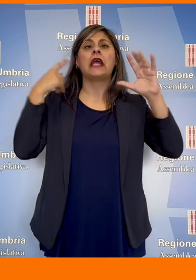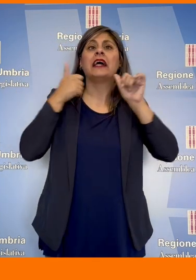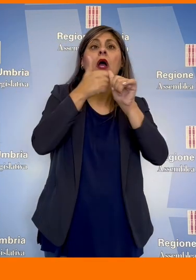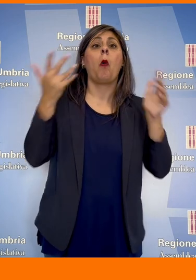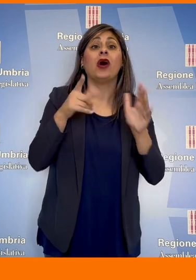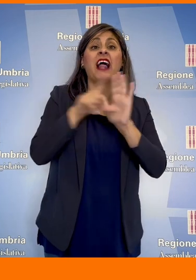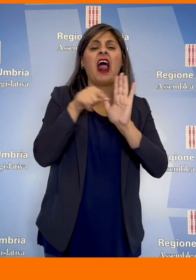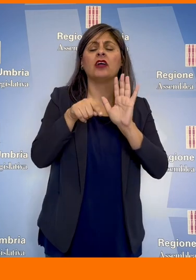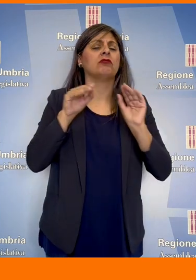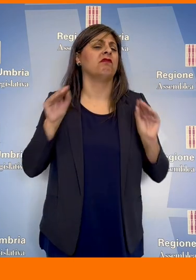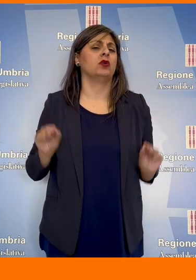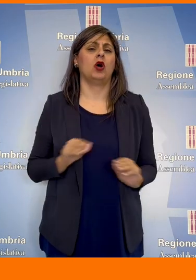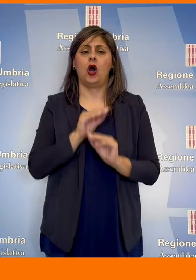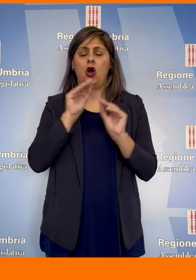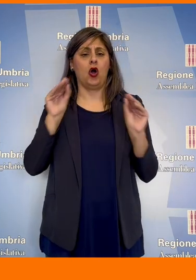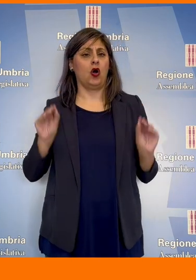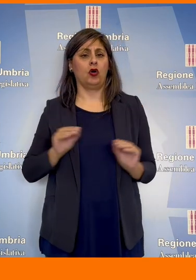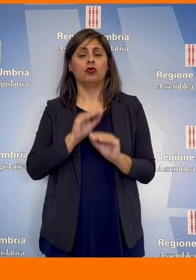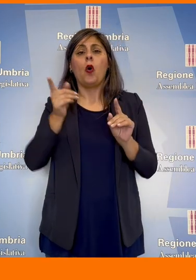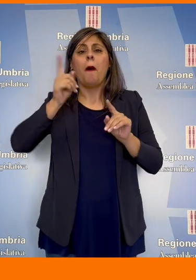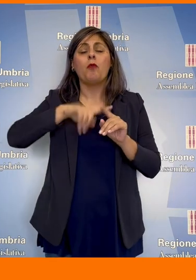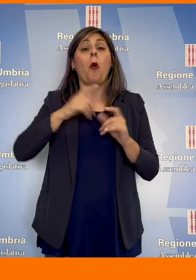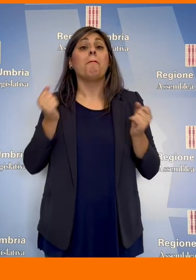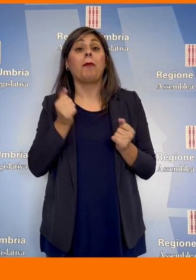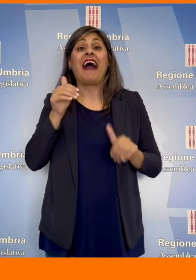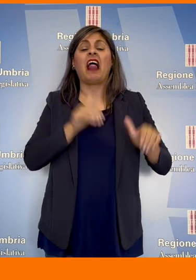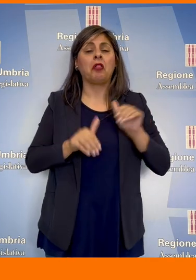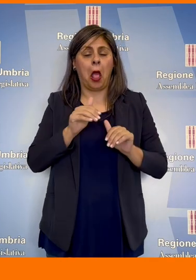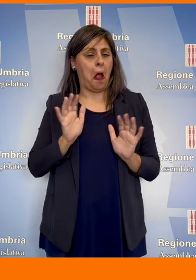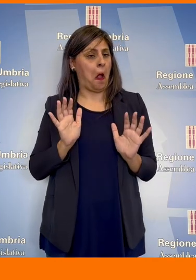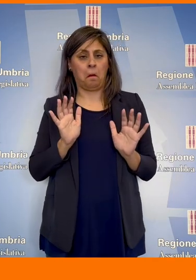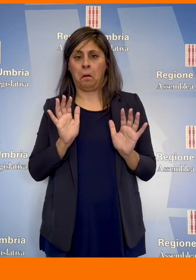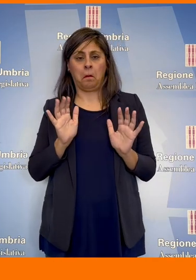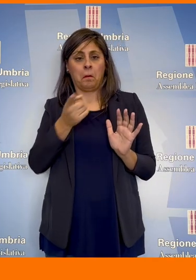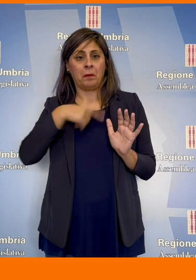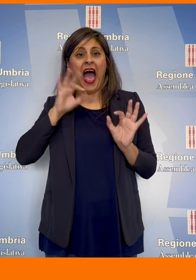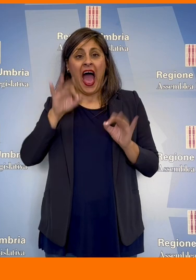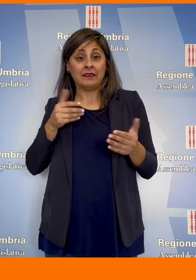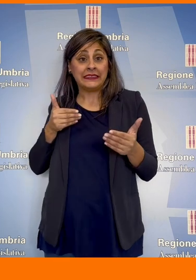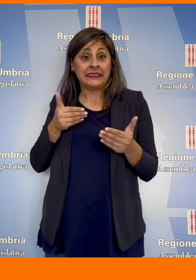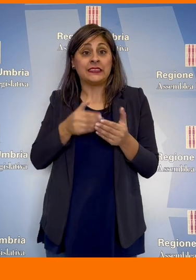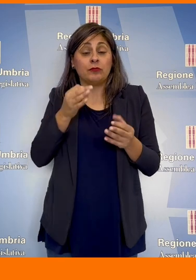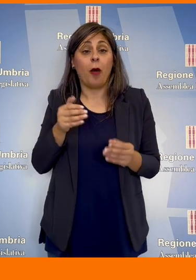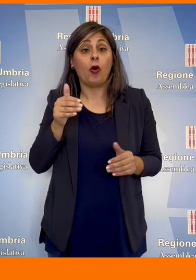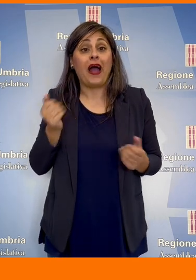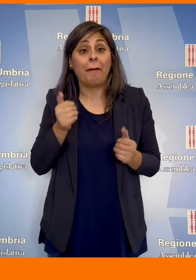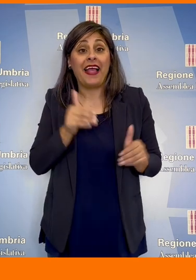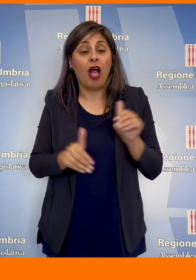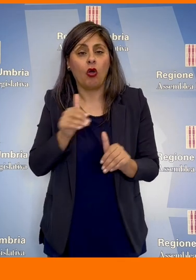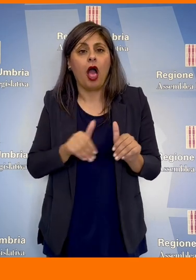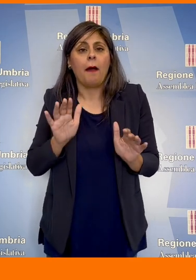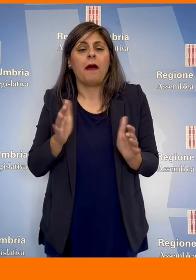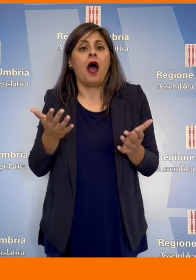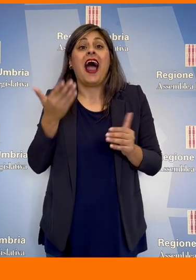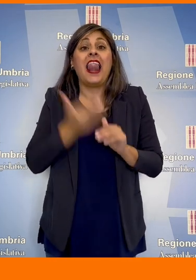detto Donatella Tesei, non c'è niente e non c'è traccia di propaganda elettorale. Siamo arrivati a ridosso della campagna elettorale, ma questo non